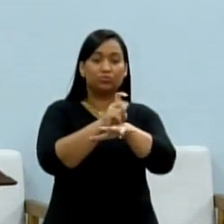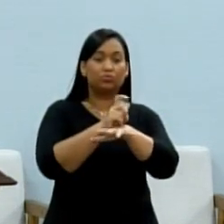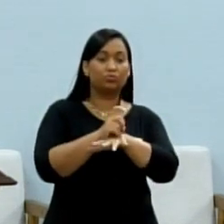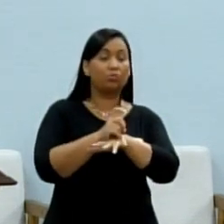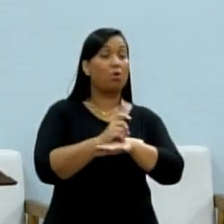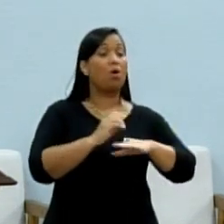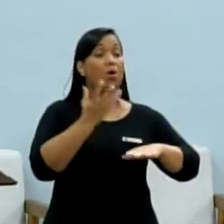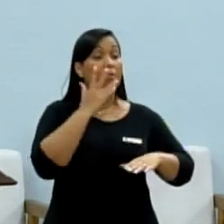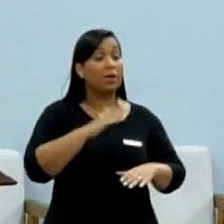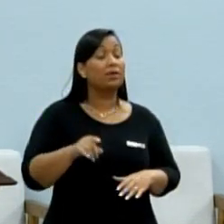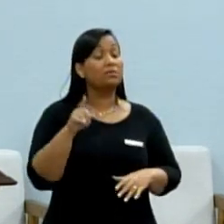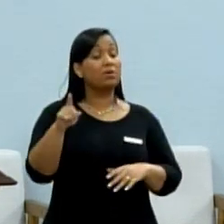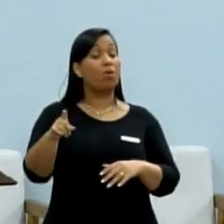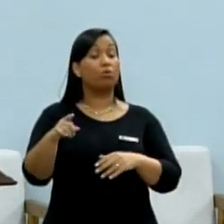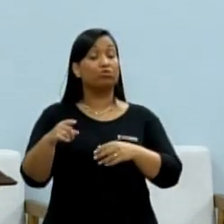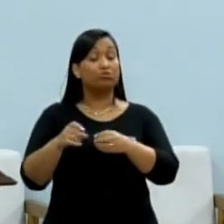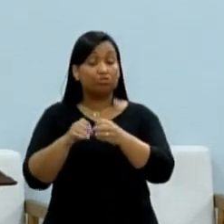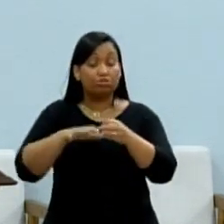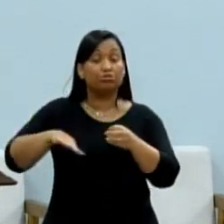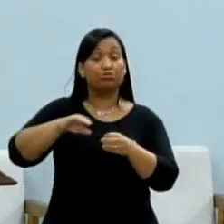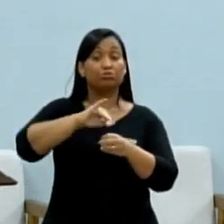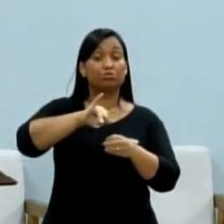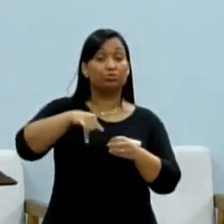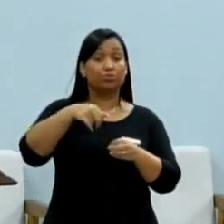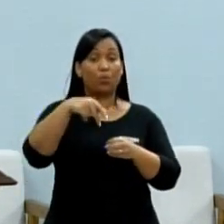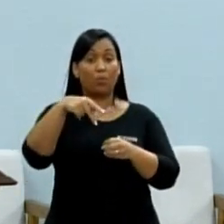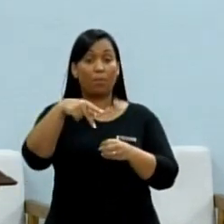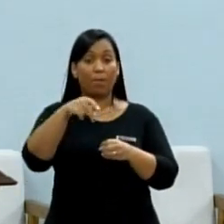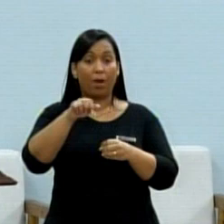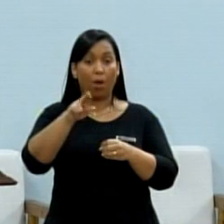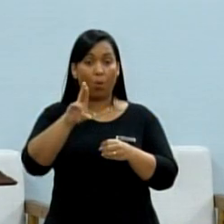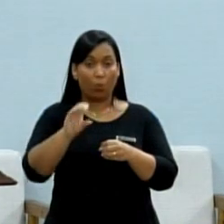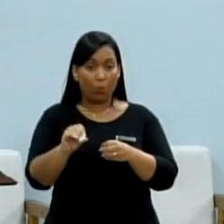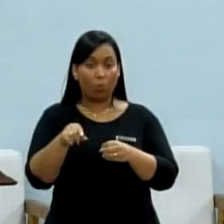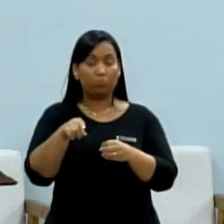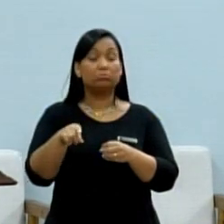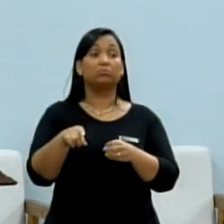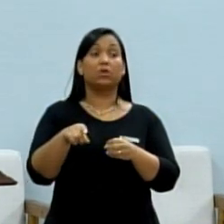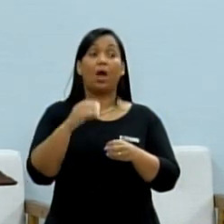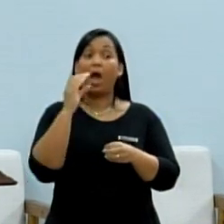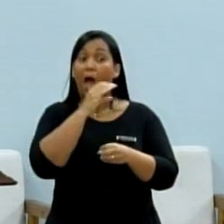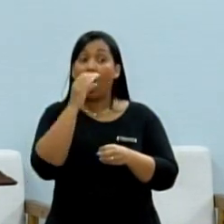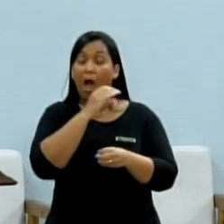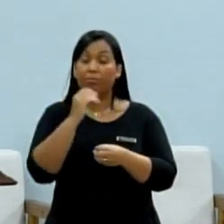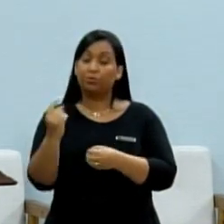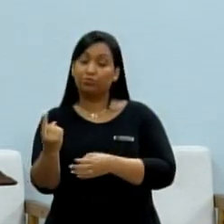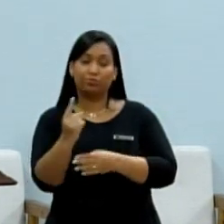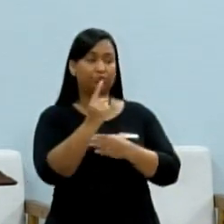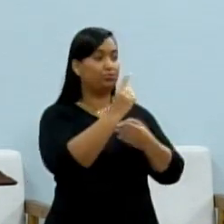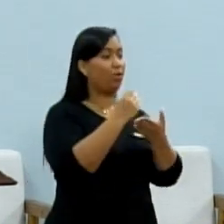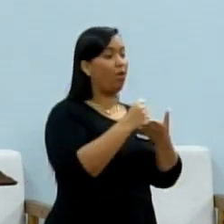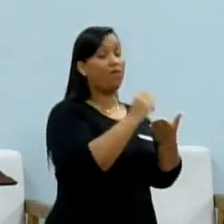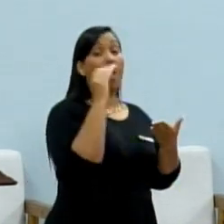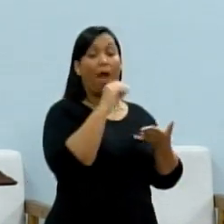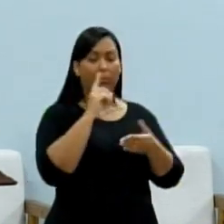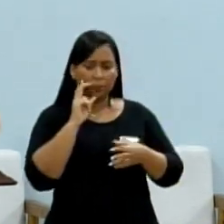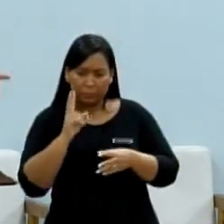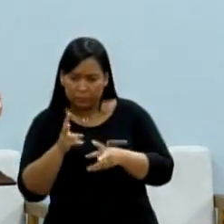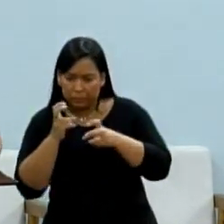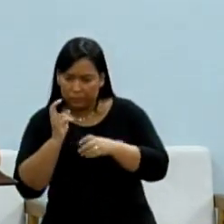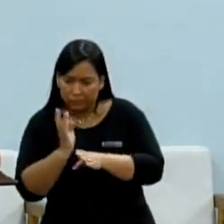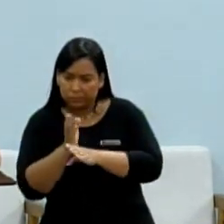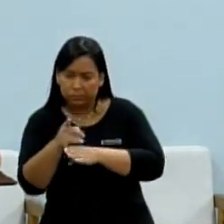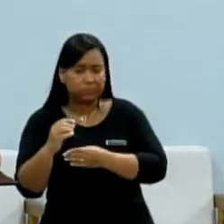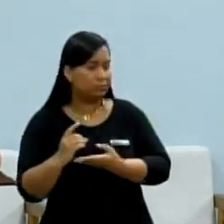Paulo, picada, ela teve que ser socorrida, graças a Deus, a mãe tomou ciência rapidamente e a